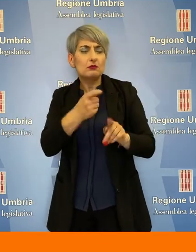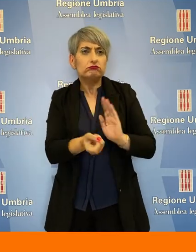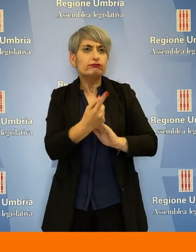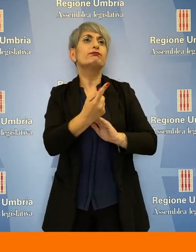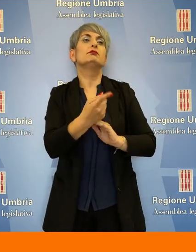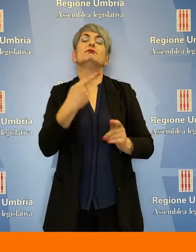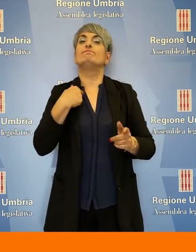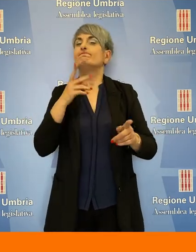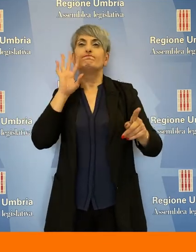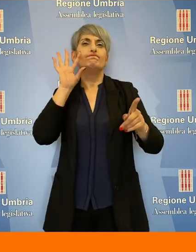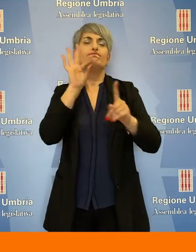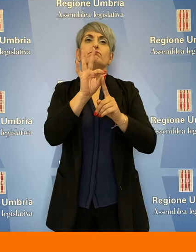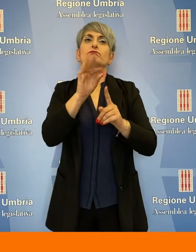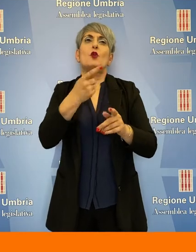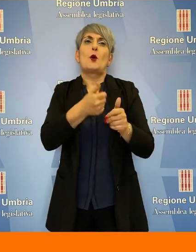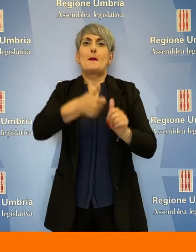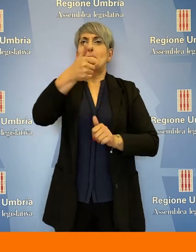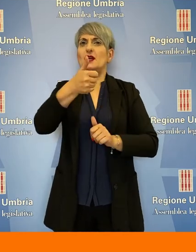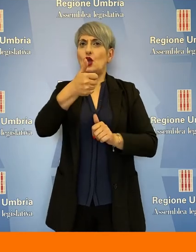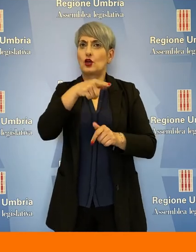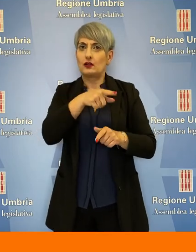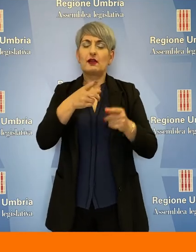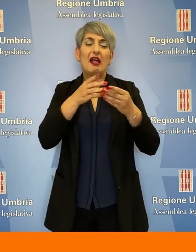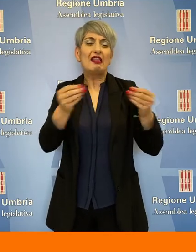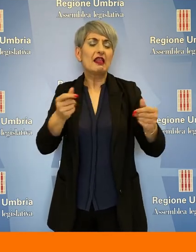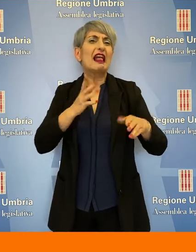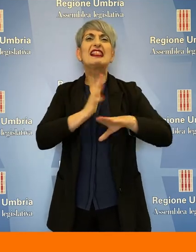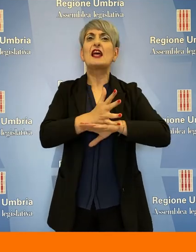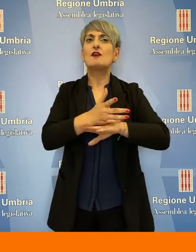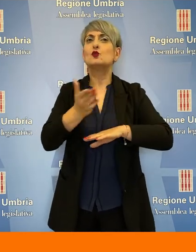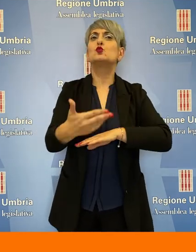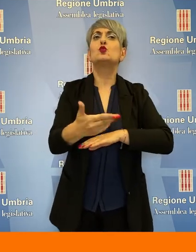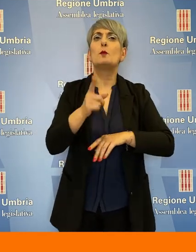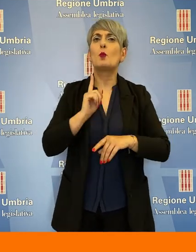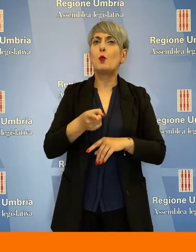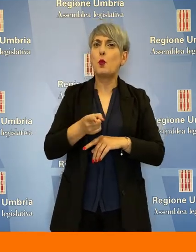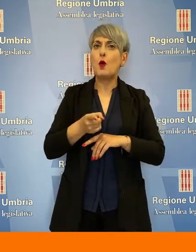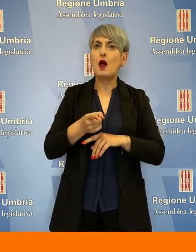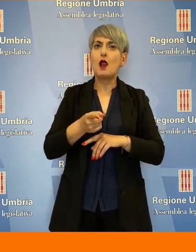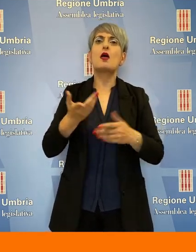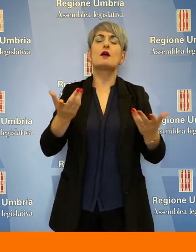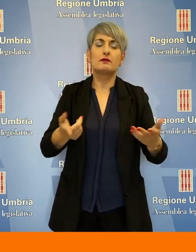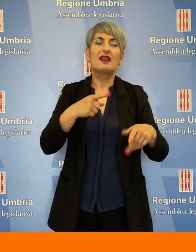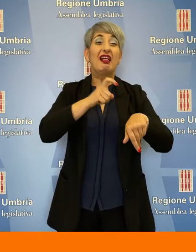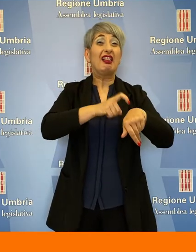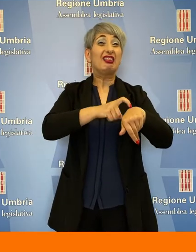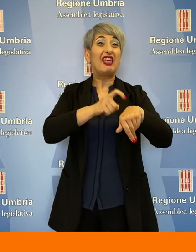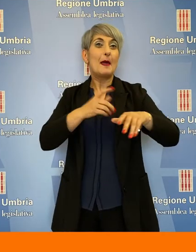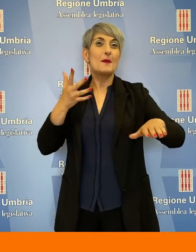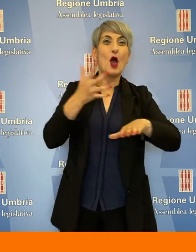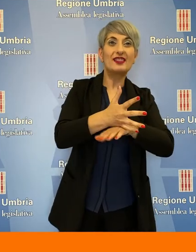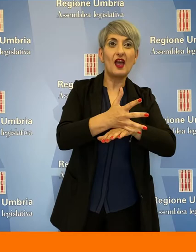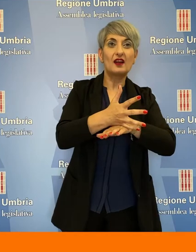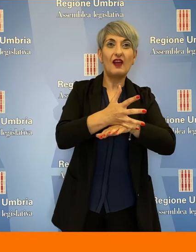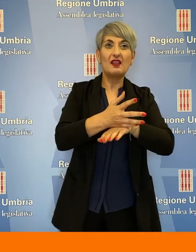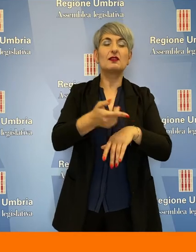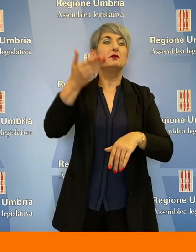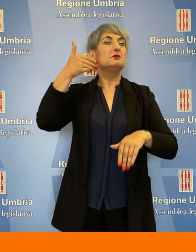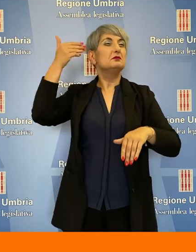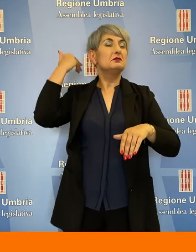subito rappresentato una priorità, tra i primi interventi adottati, quello della riduzione del tempo di intervento per l